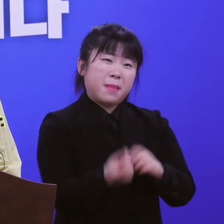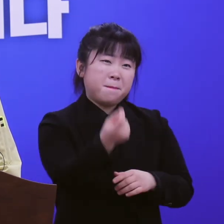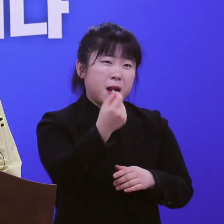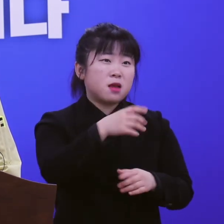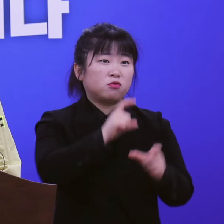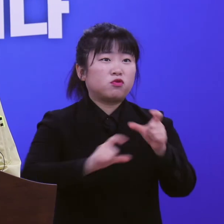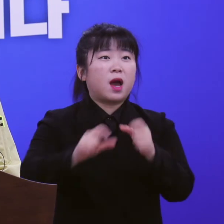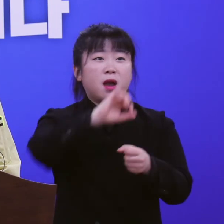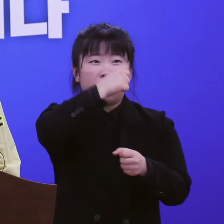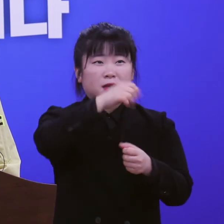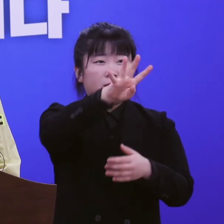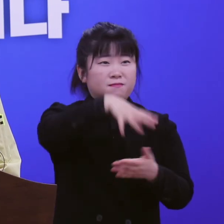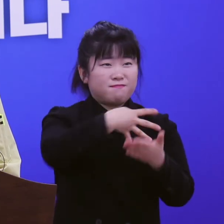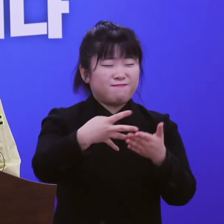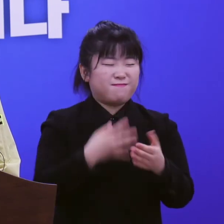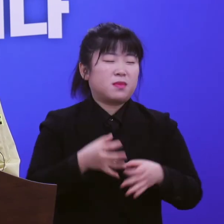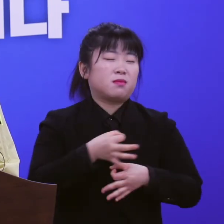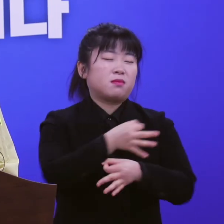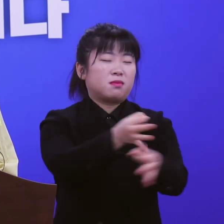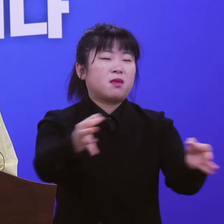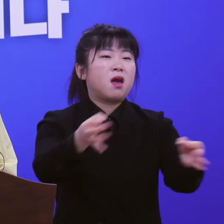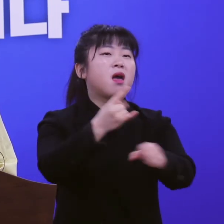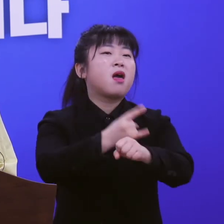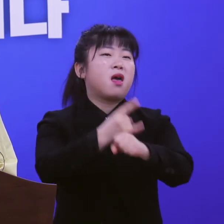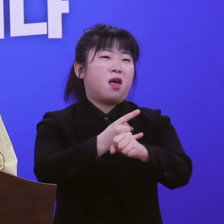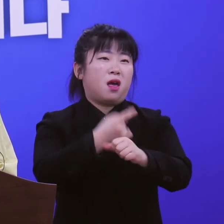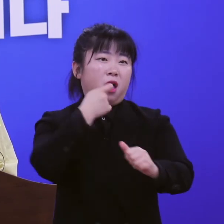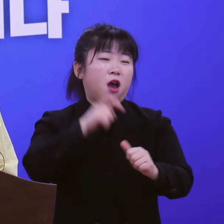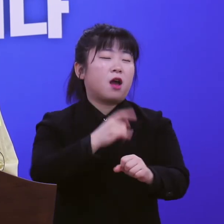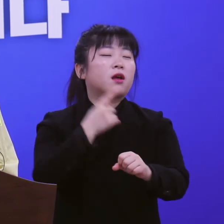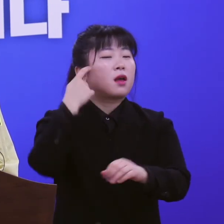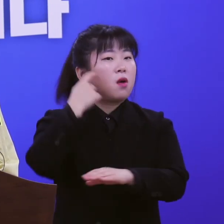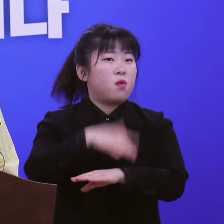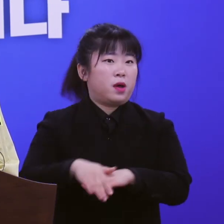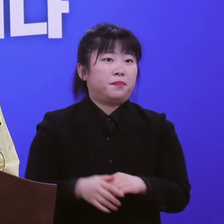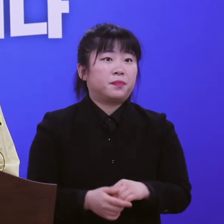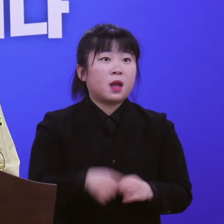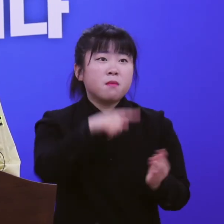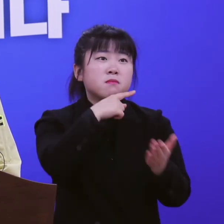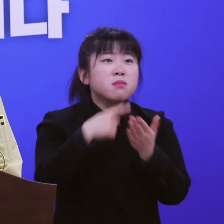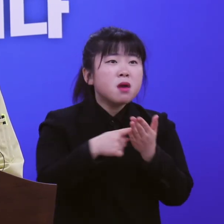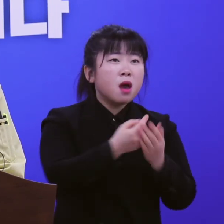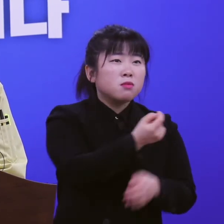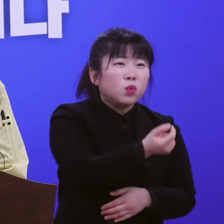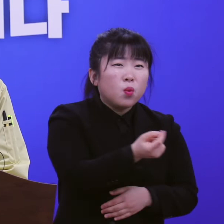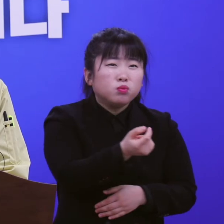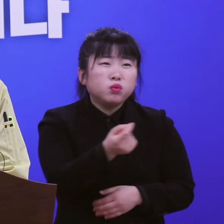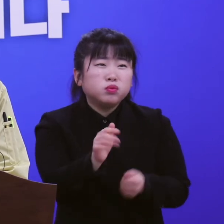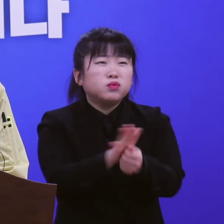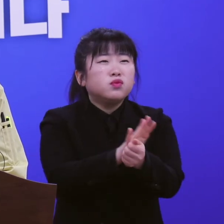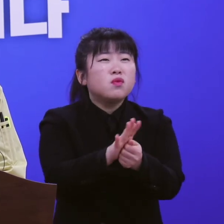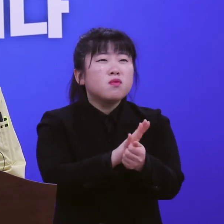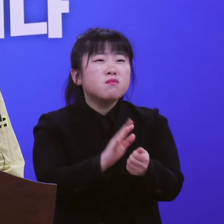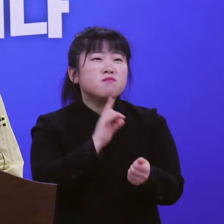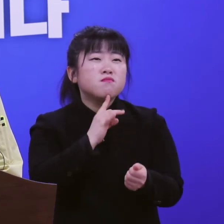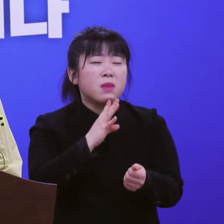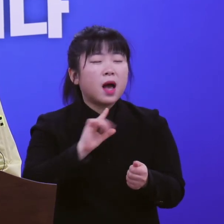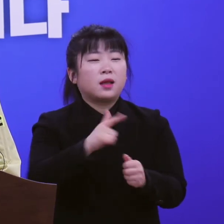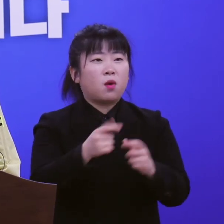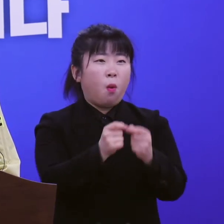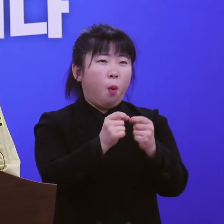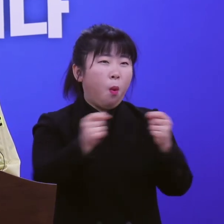독려하겠습니다. 피해 분야 지원이라는 단기 대책뿐만이 아니라 중장기 대책도